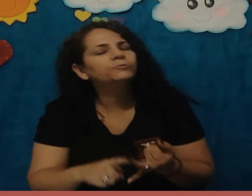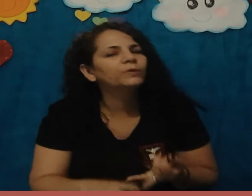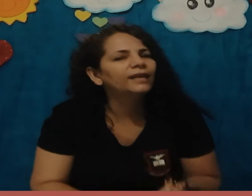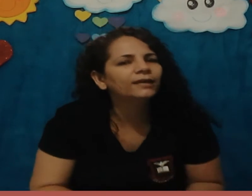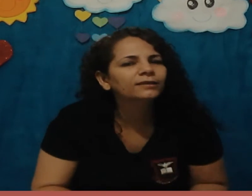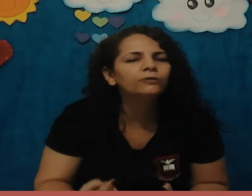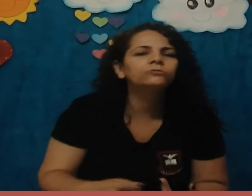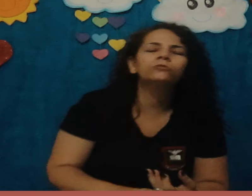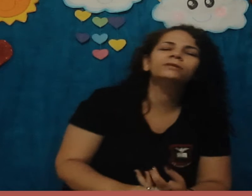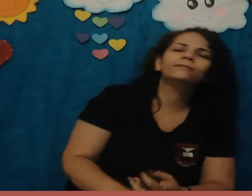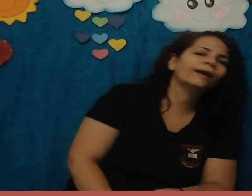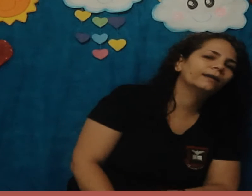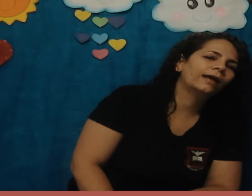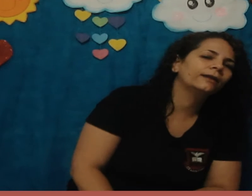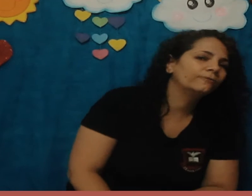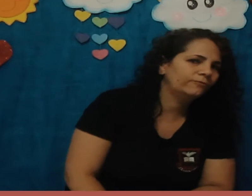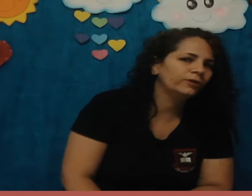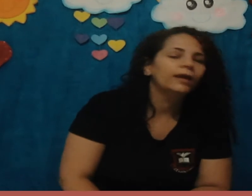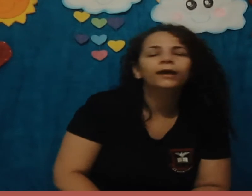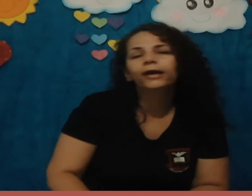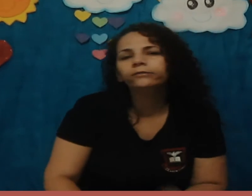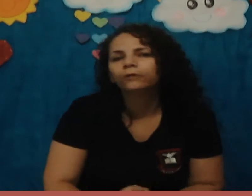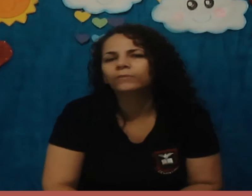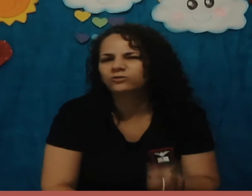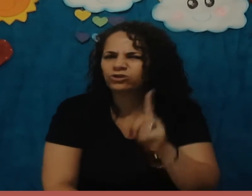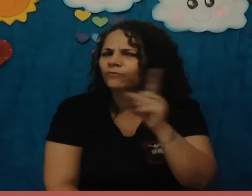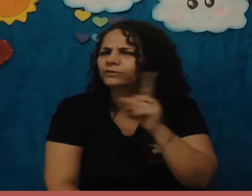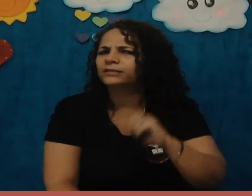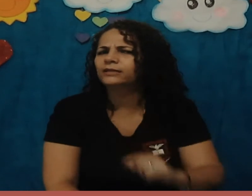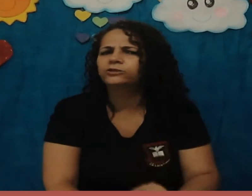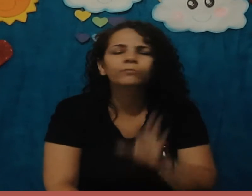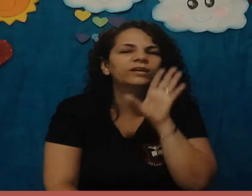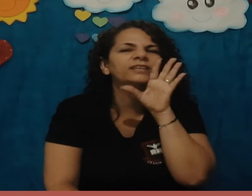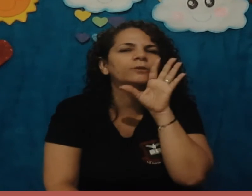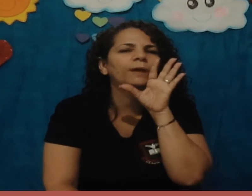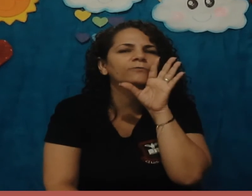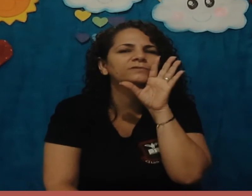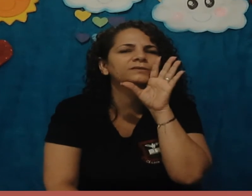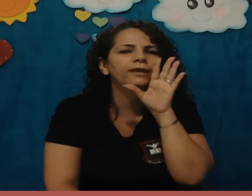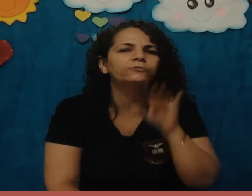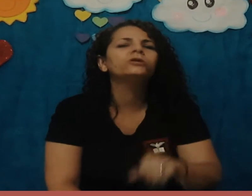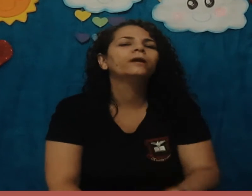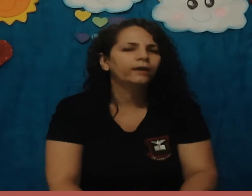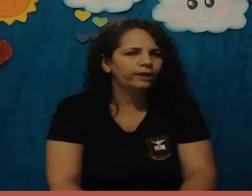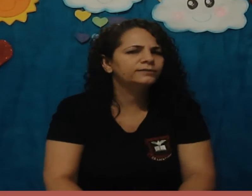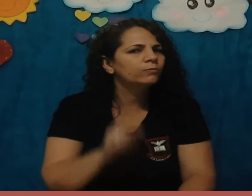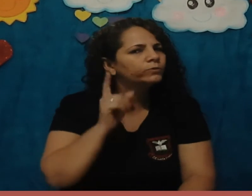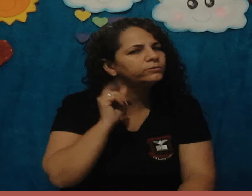espoleta, eu trouxe até a laia, não foi? Então, mas hoje não vou trazer eles não, porque eles são bagunceiros. É, são muito